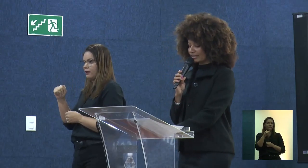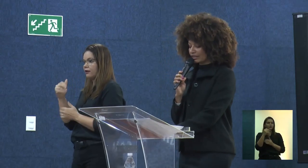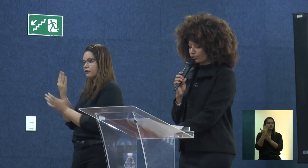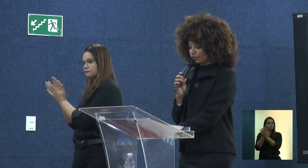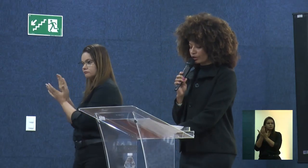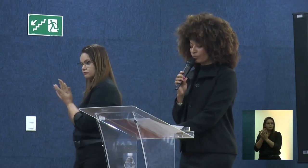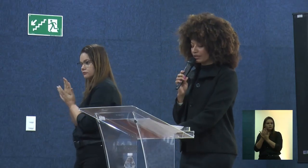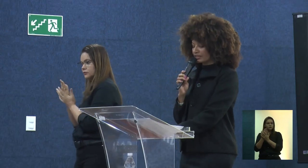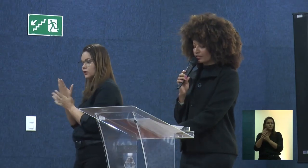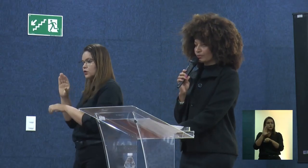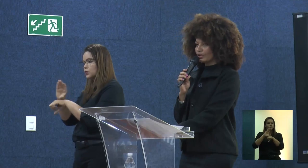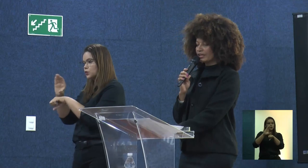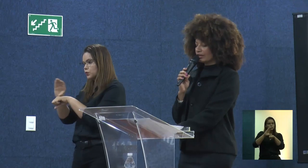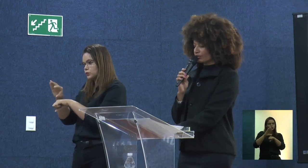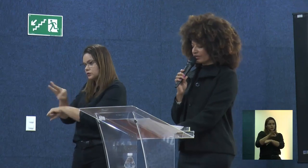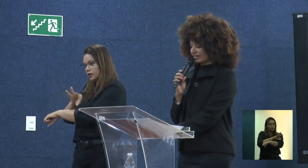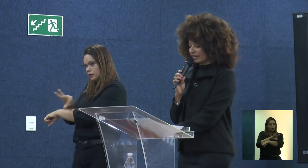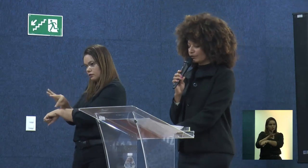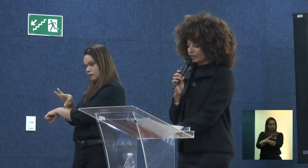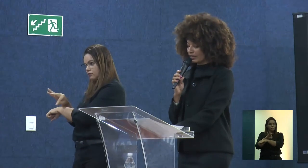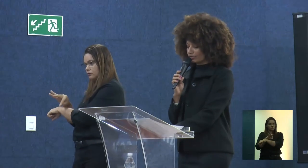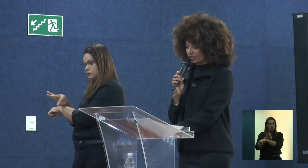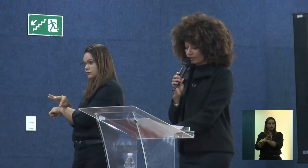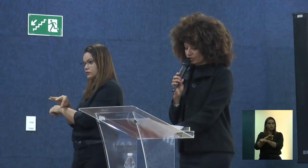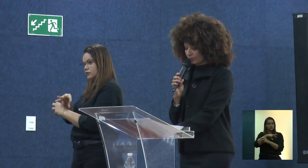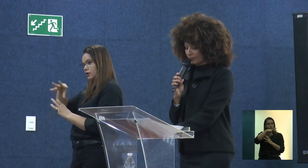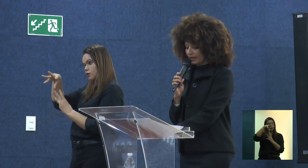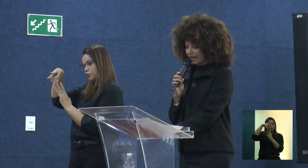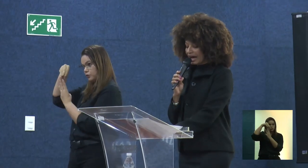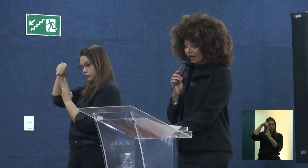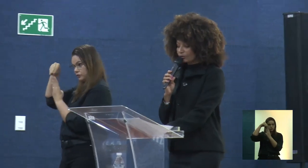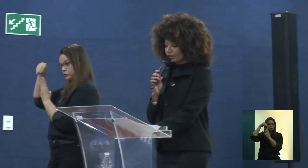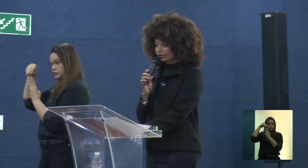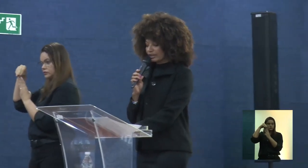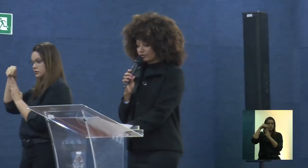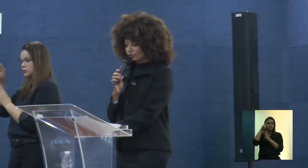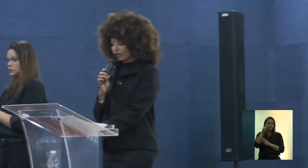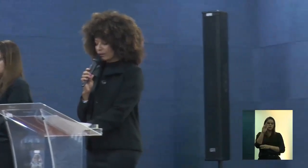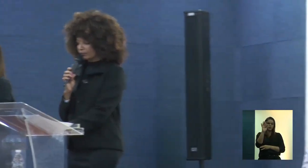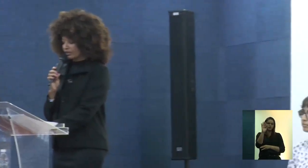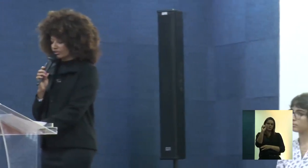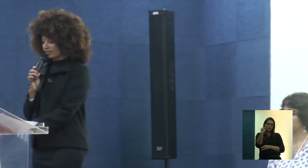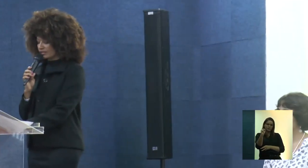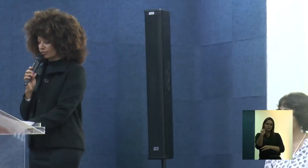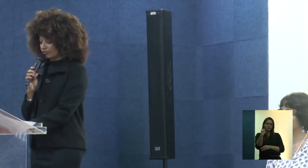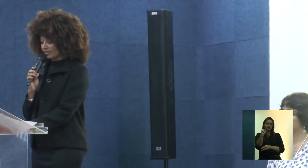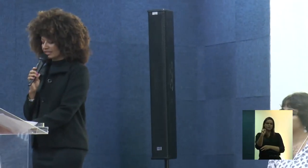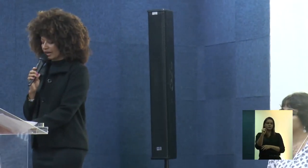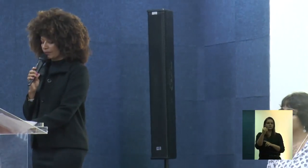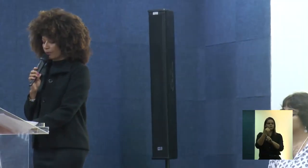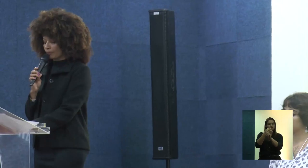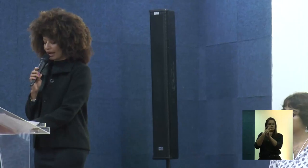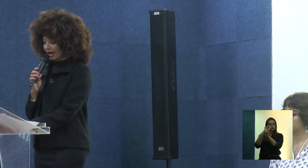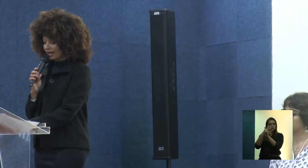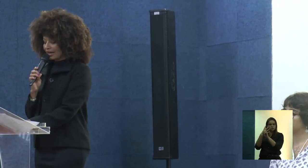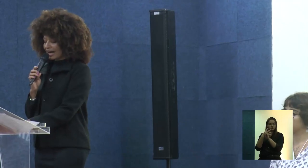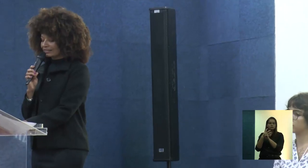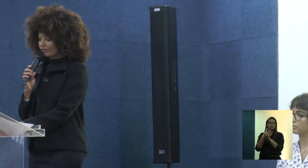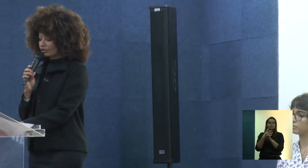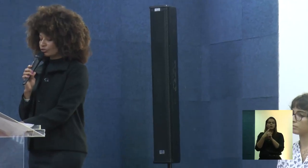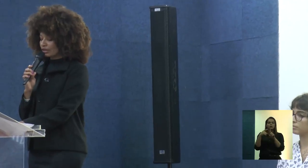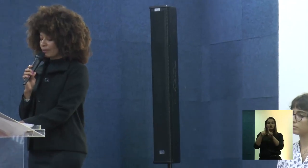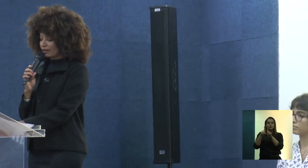curso de Arquitetura e Urbanismo da Universidade Federal de Sergipe, atuando dentro do campo da extensão universitária popular,